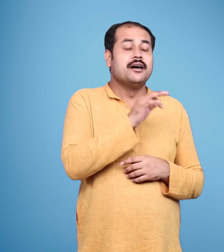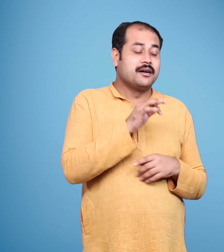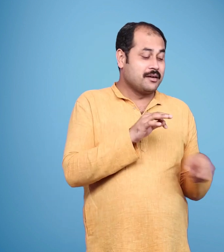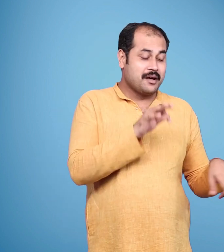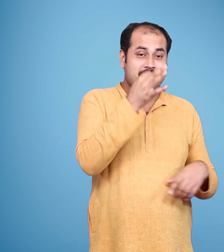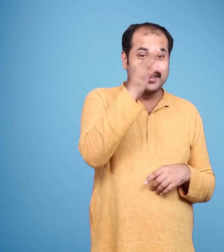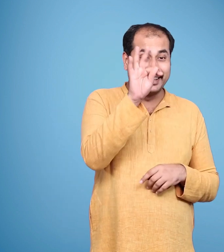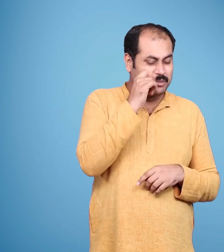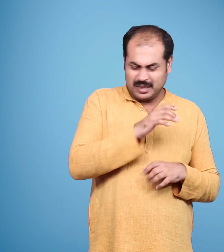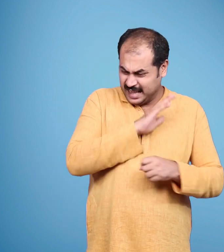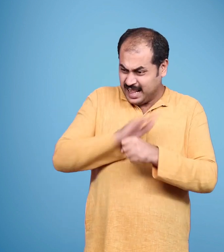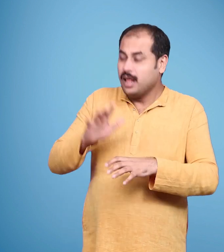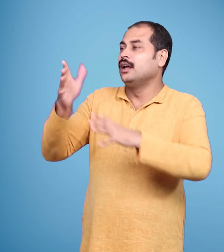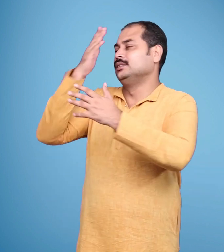भरत ने बीच बचाव किया